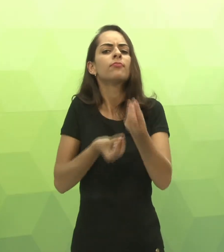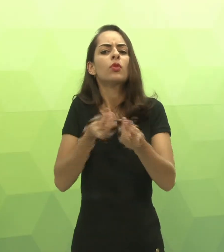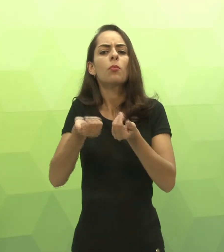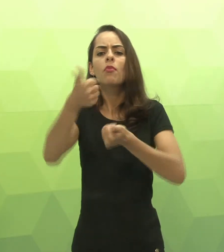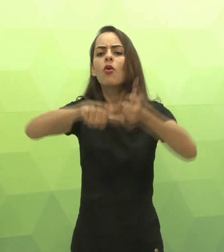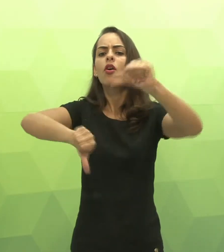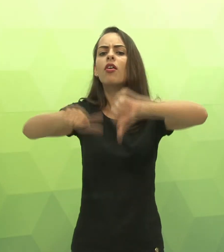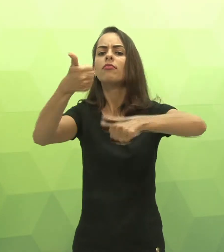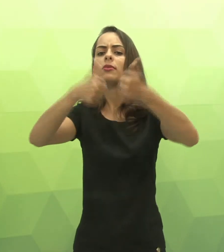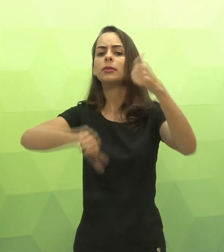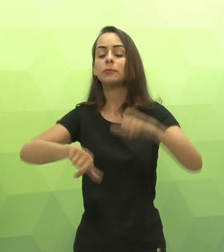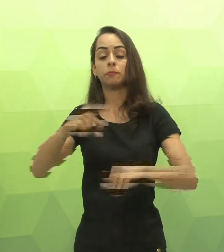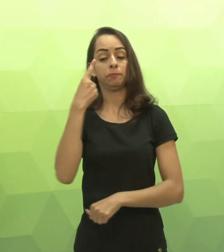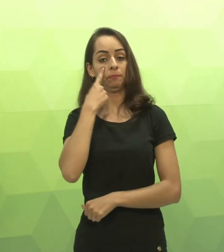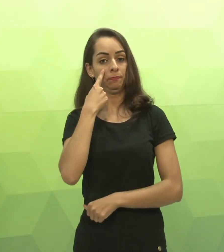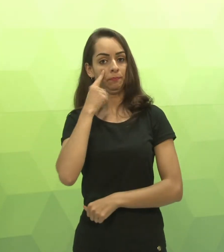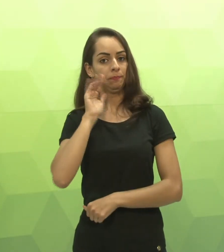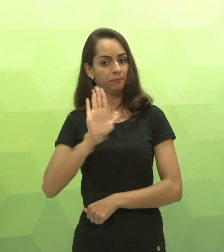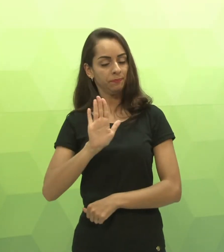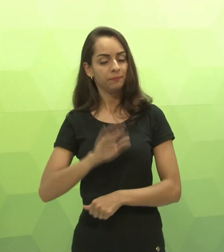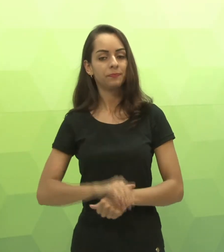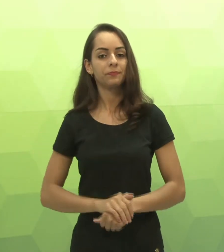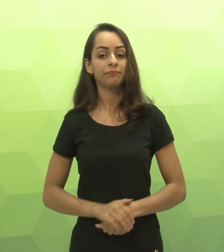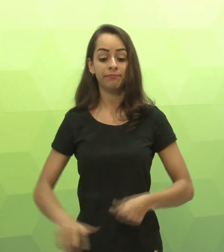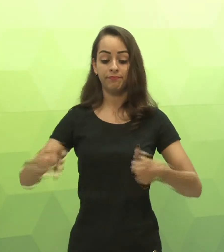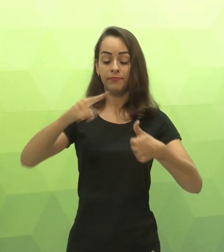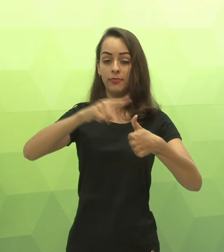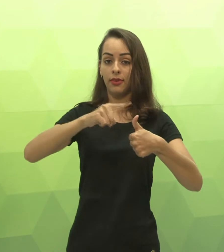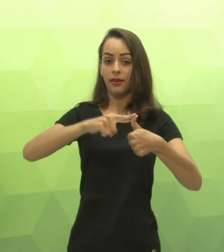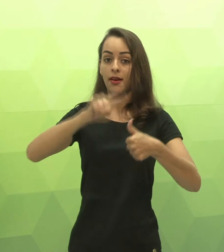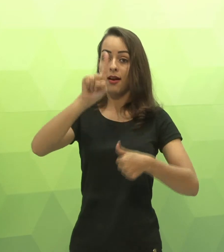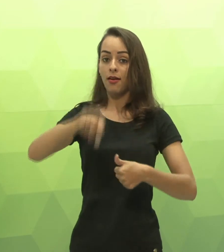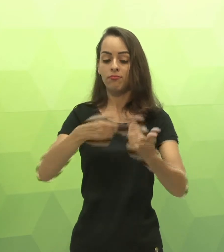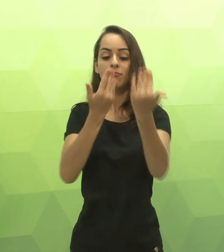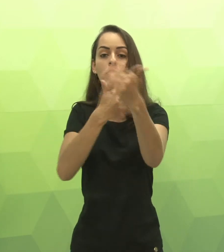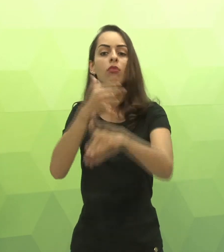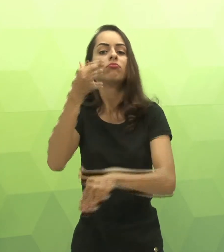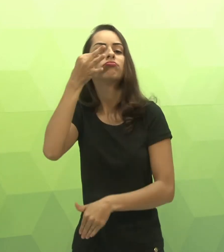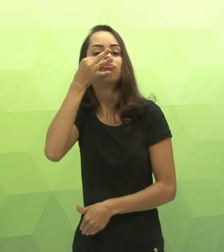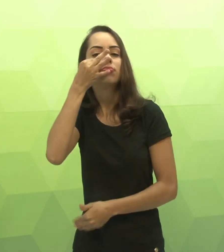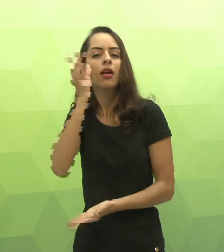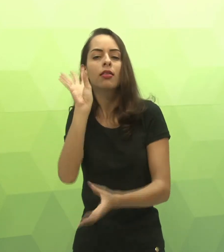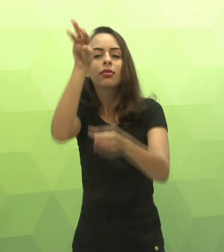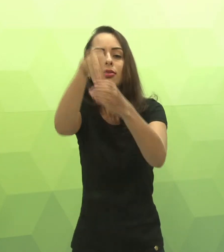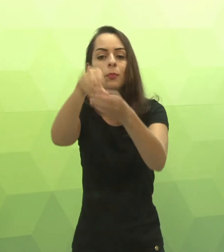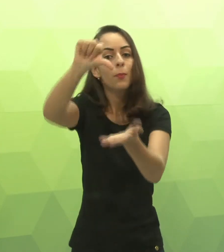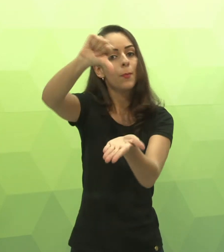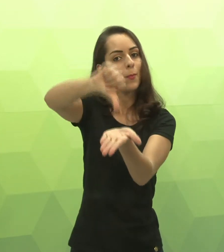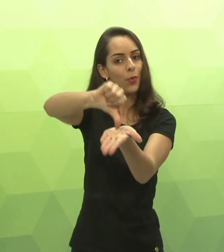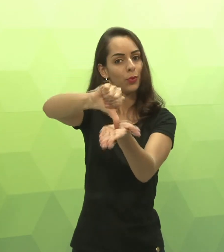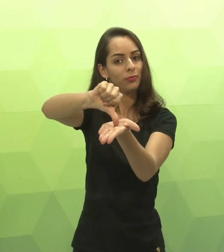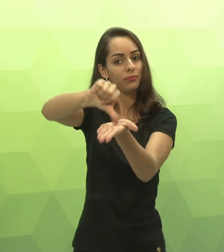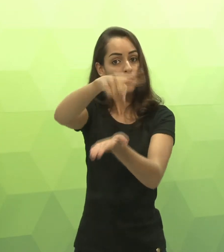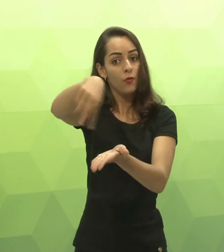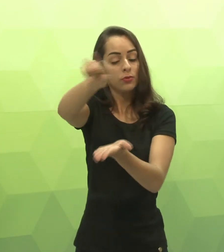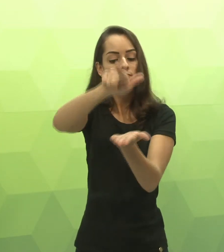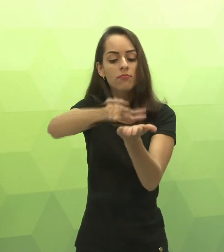E como será a avaliação? Veja todos os pontos. O primeiro é a avaliação presencial. Você irá ao polo,